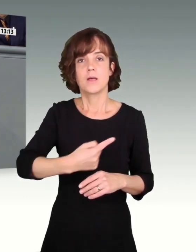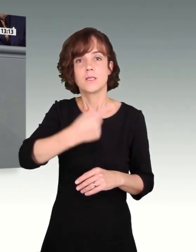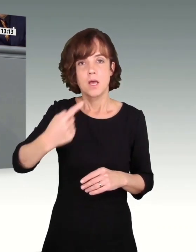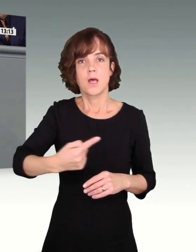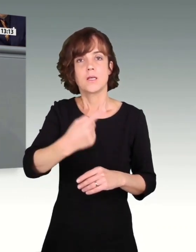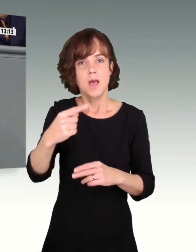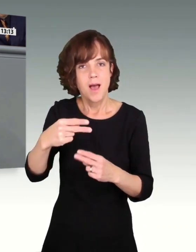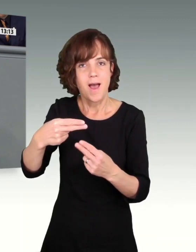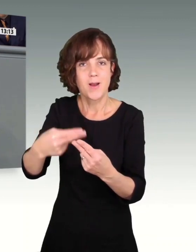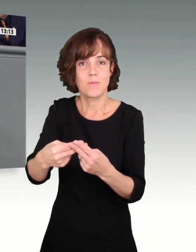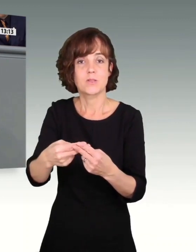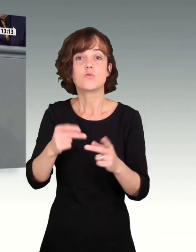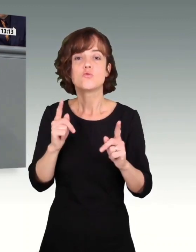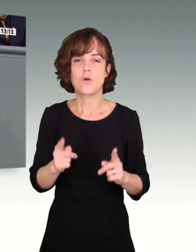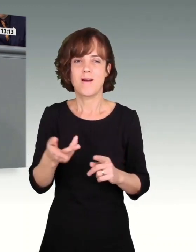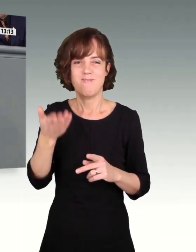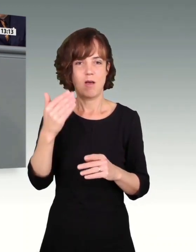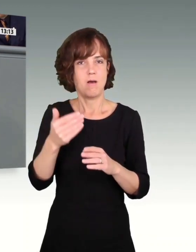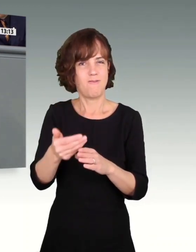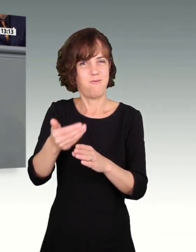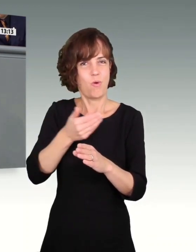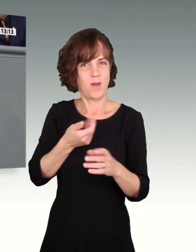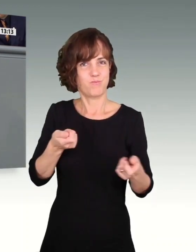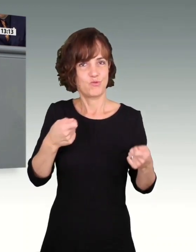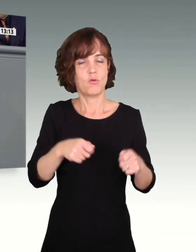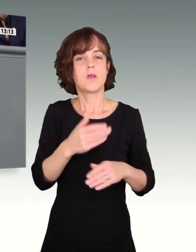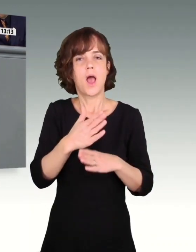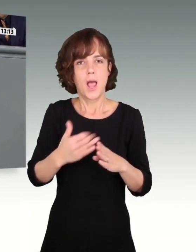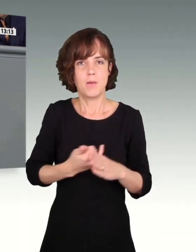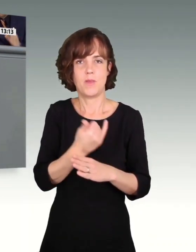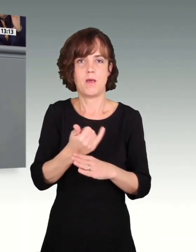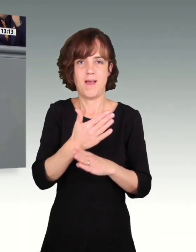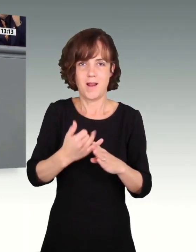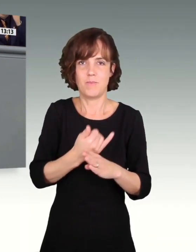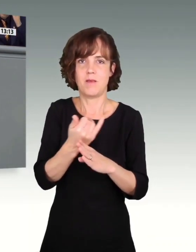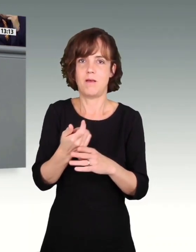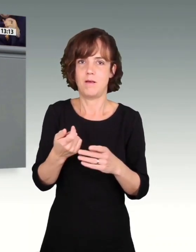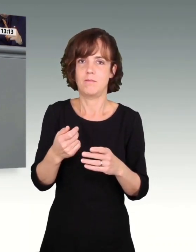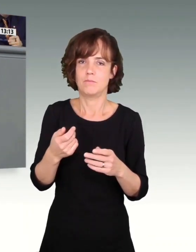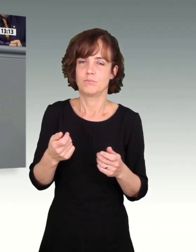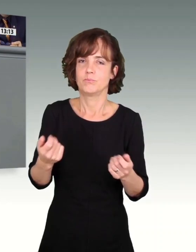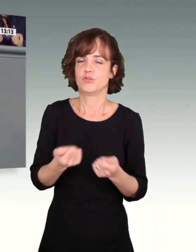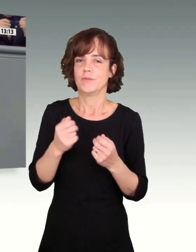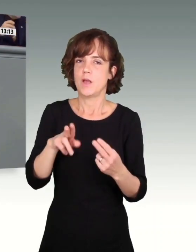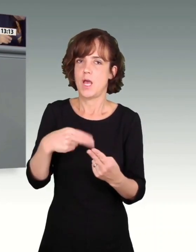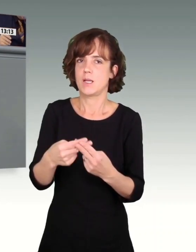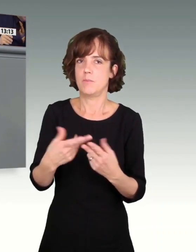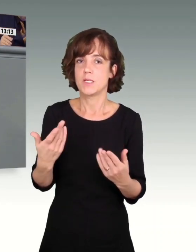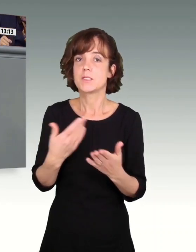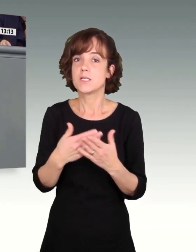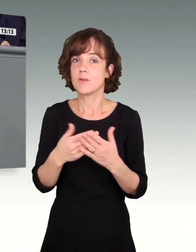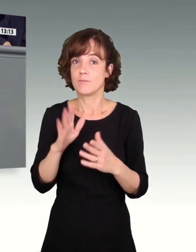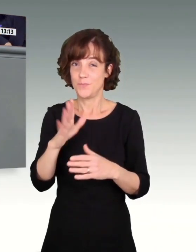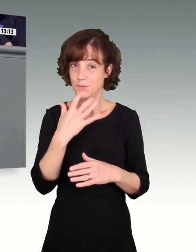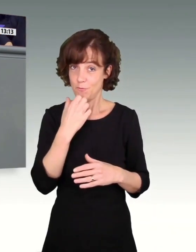man hat es sogar in einem vorherigen Beschluss halbjährlich gemacht. Von daher ist da Ihrem Wunsch, das